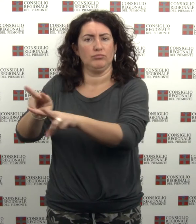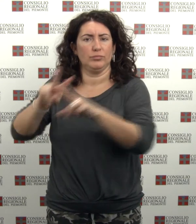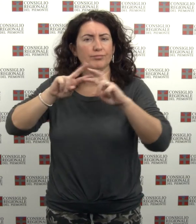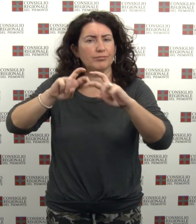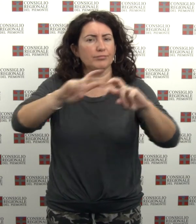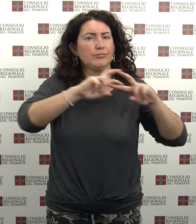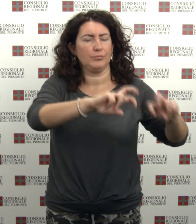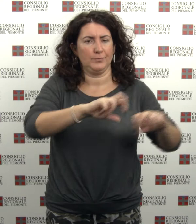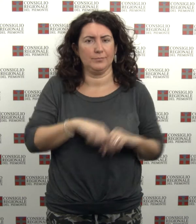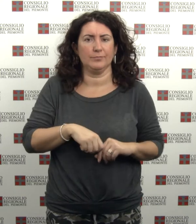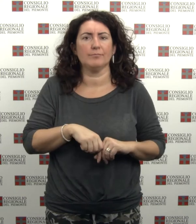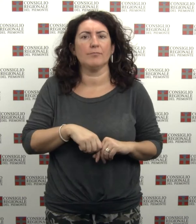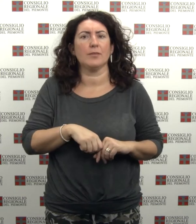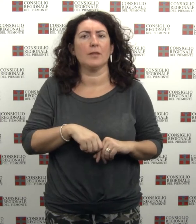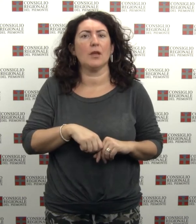Osservatorio sull'usura